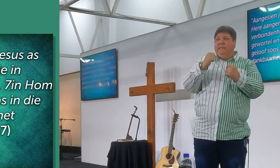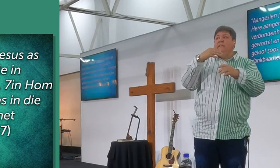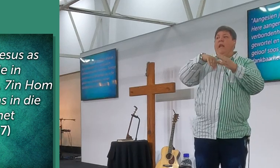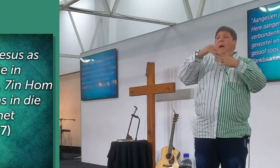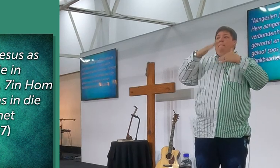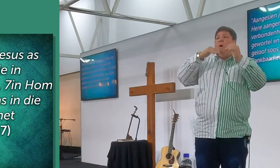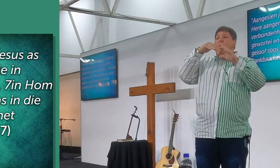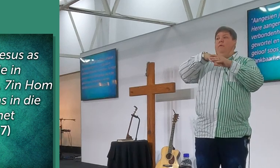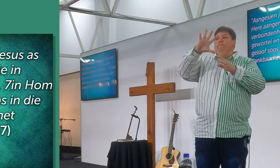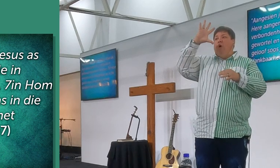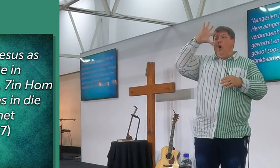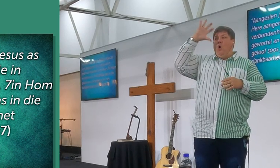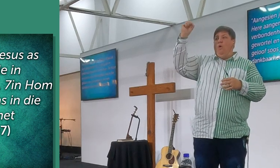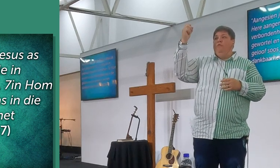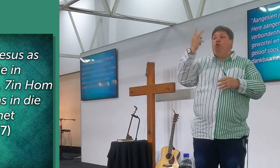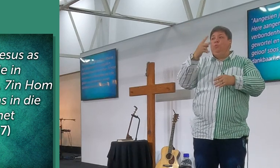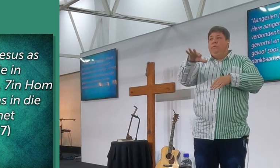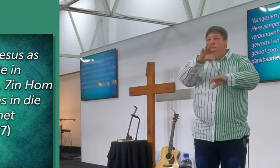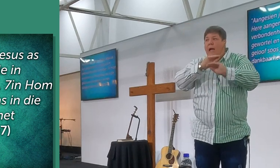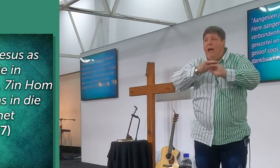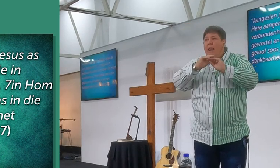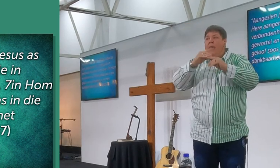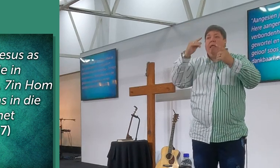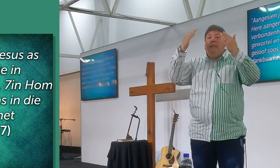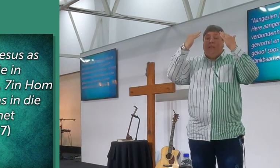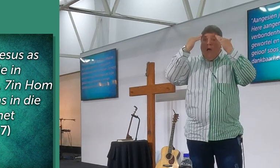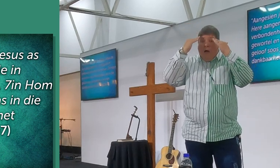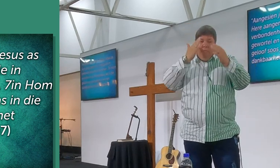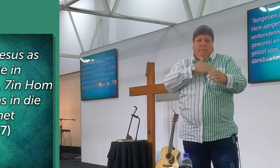soos jy geleer is, en met dankbaarheid,